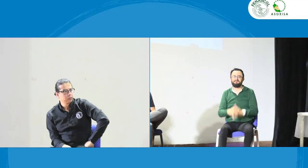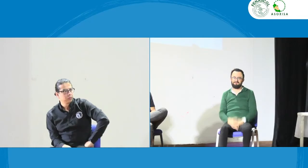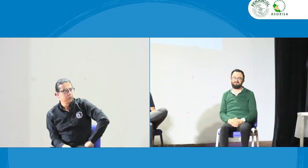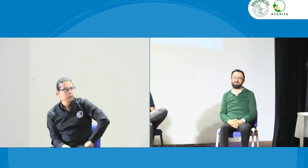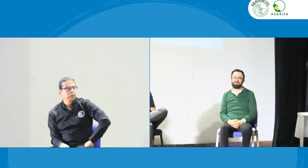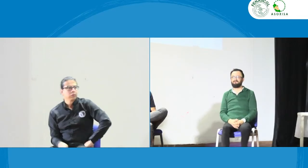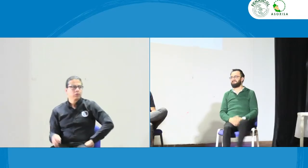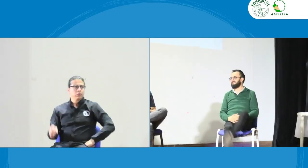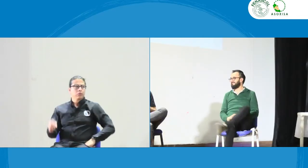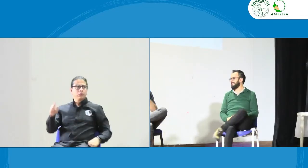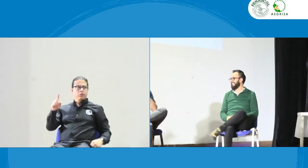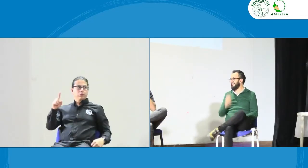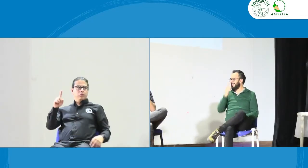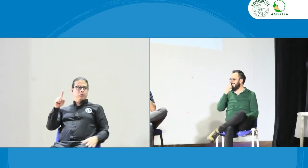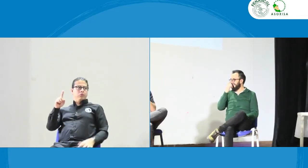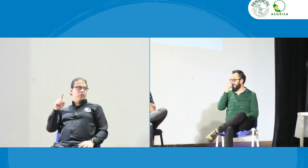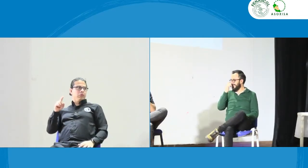un trabajo mancomunado de ambos lados